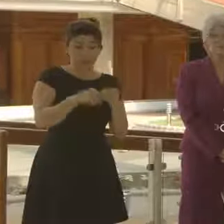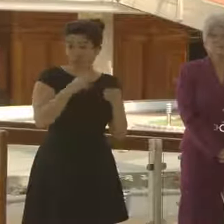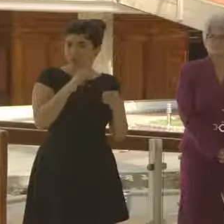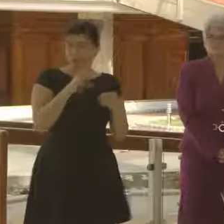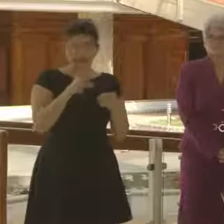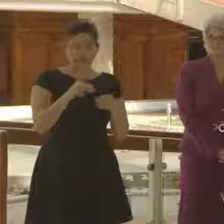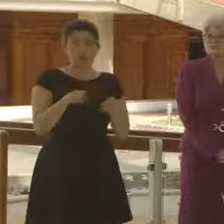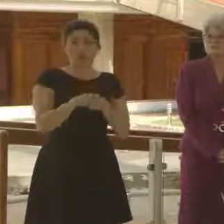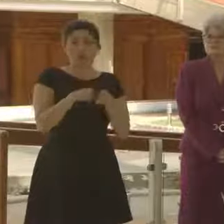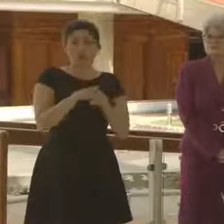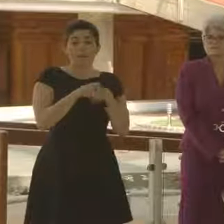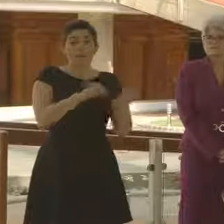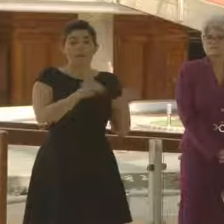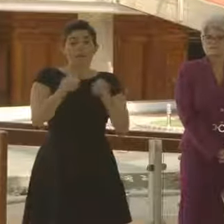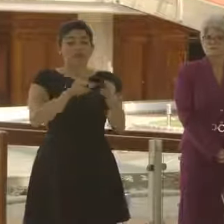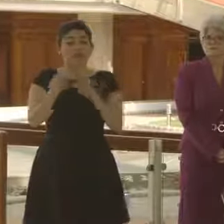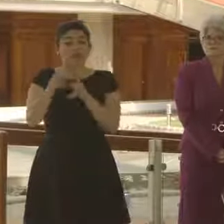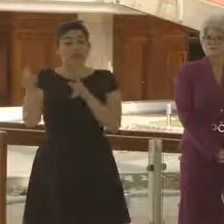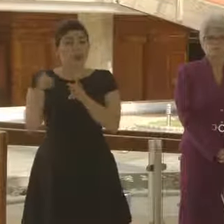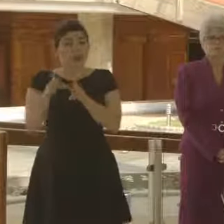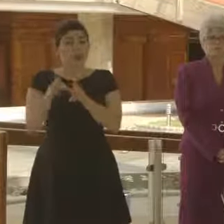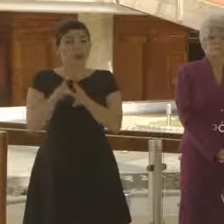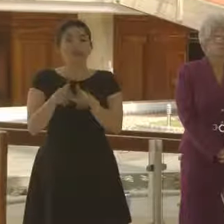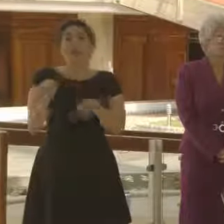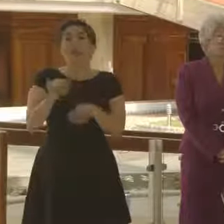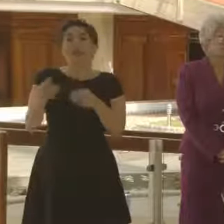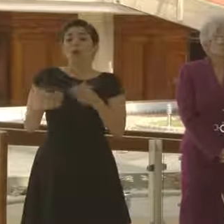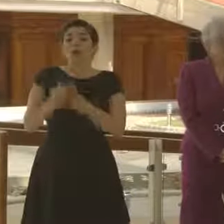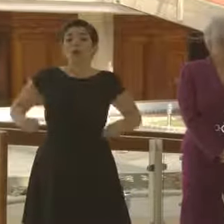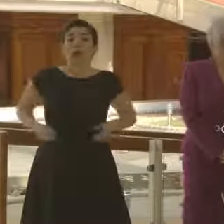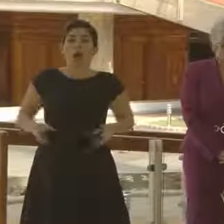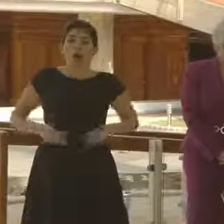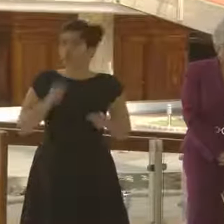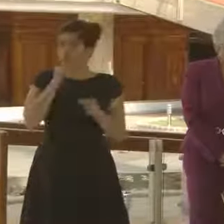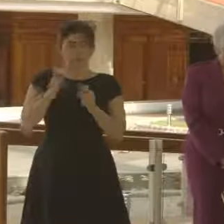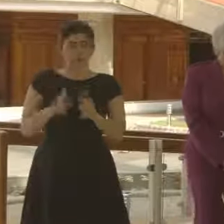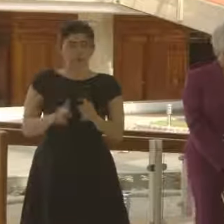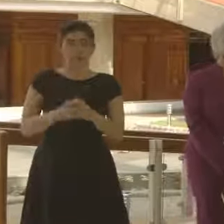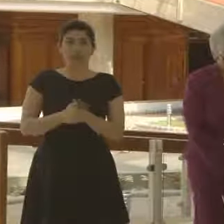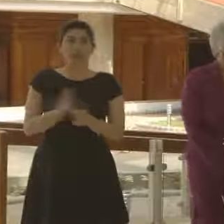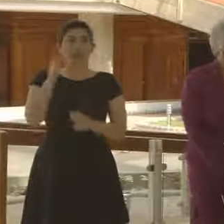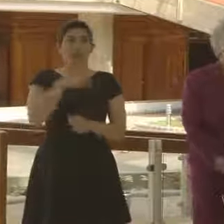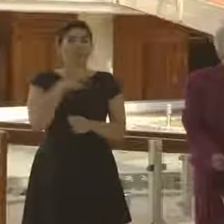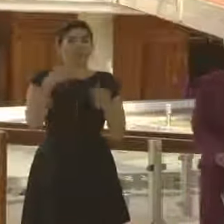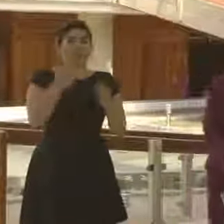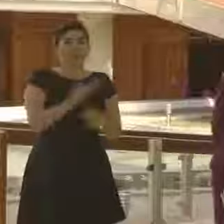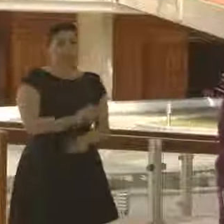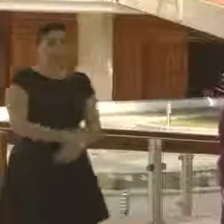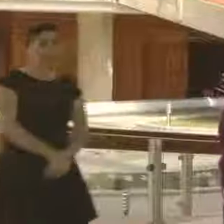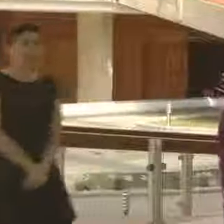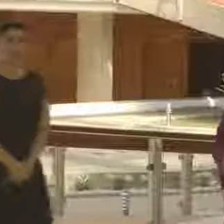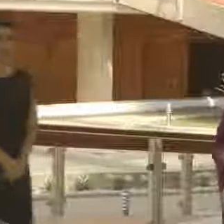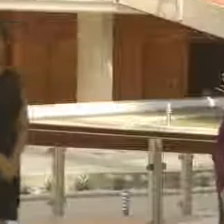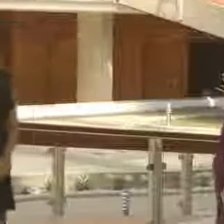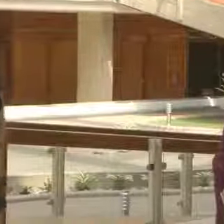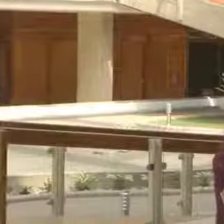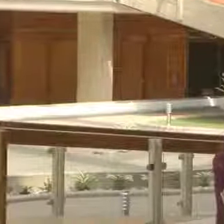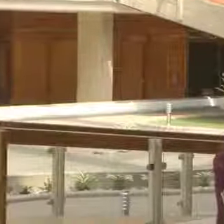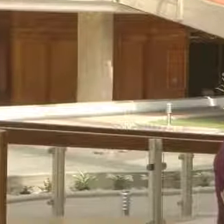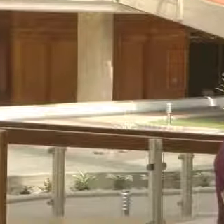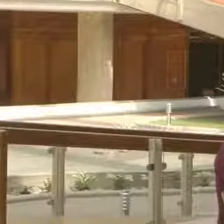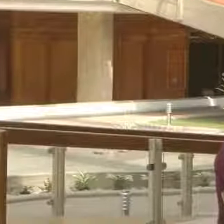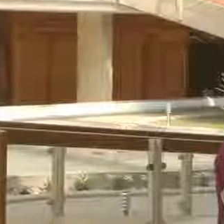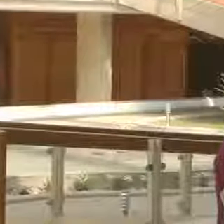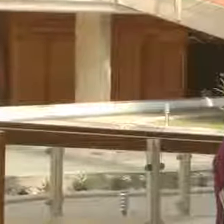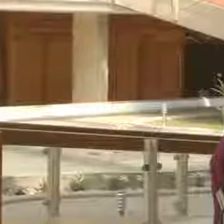reasignaciones de puestos, así como nuevos gastos. Señora ministra de Hacienda, firma el